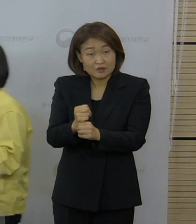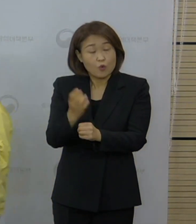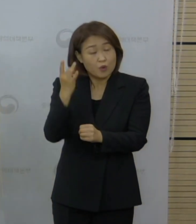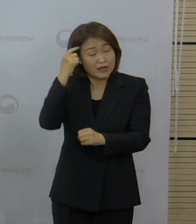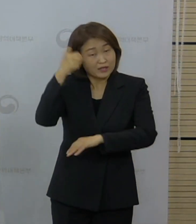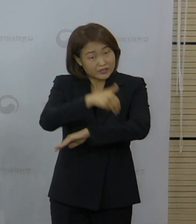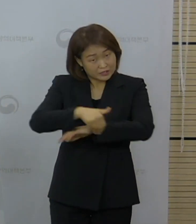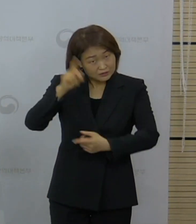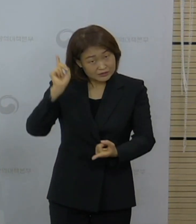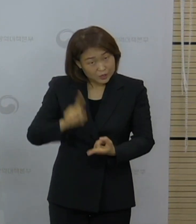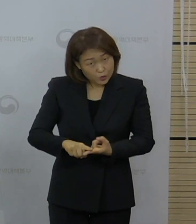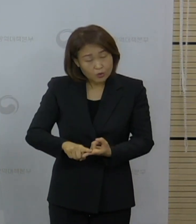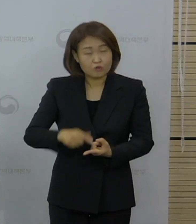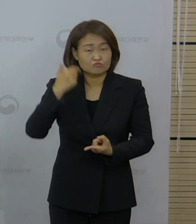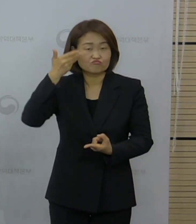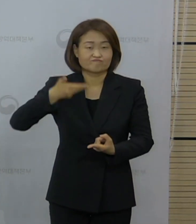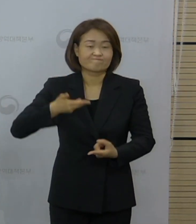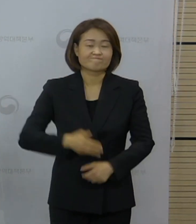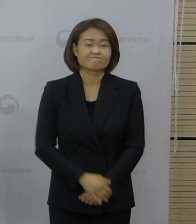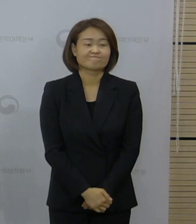대해서도 확인해달라고 하셨습니다.